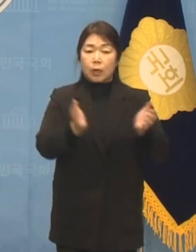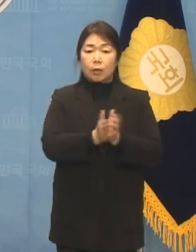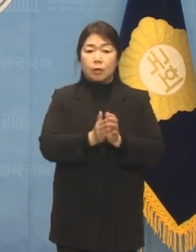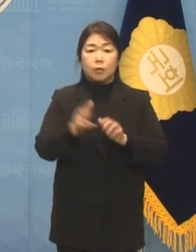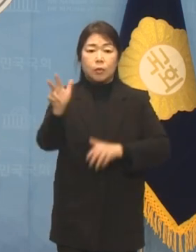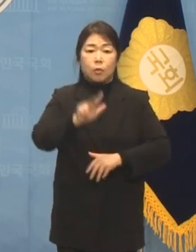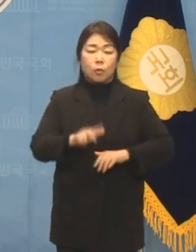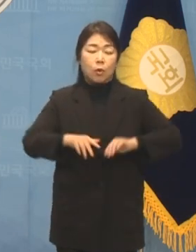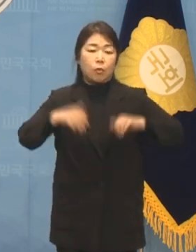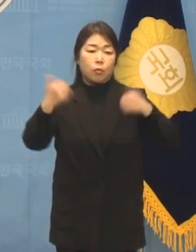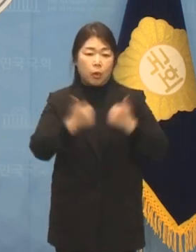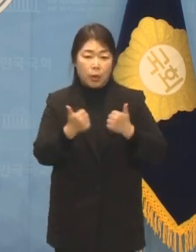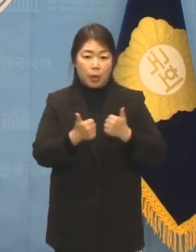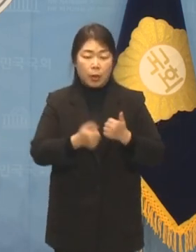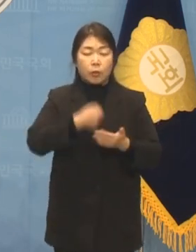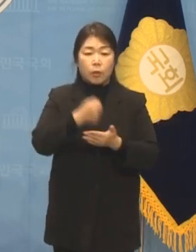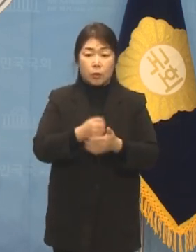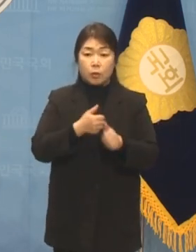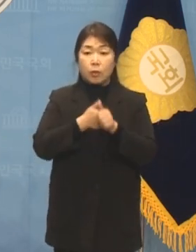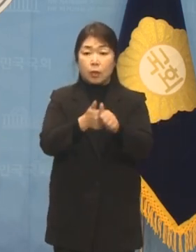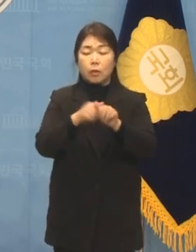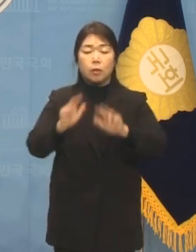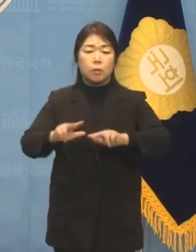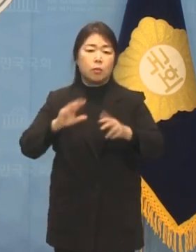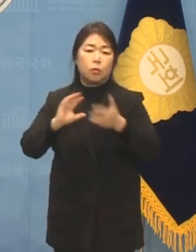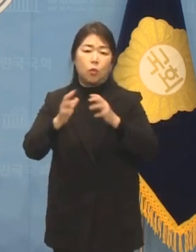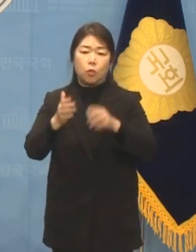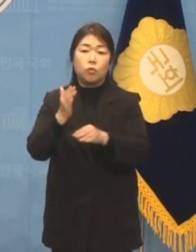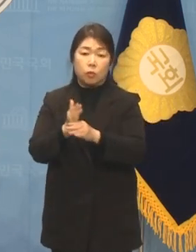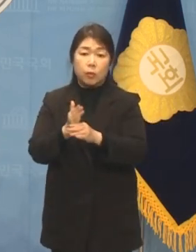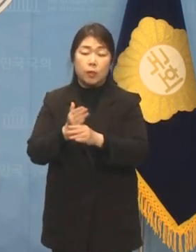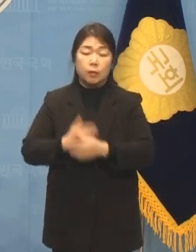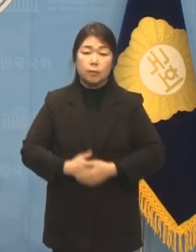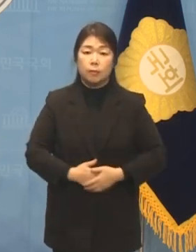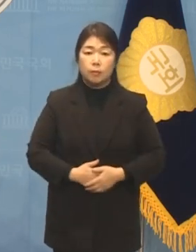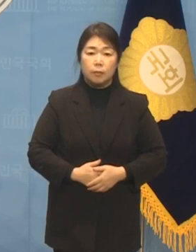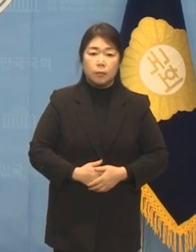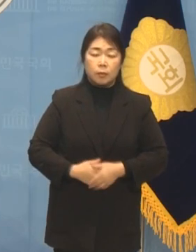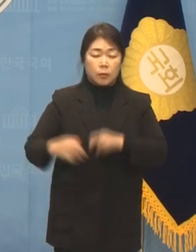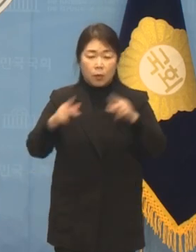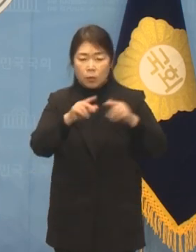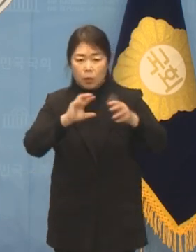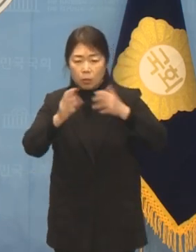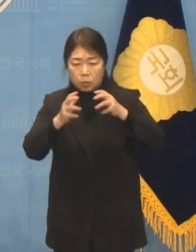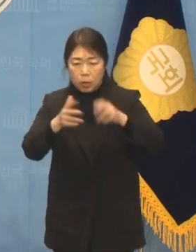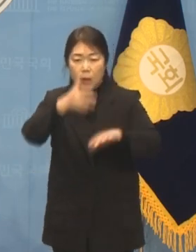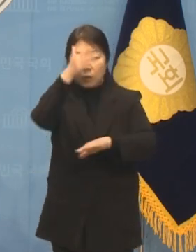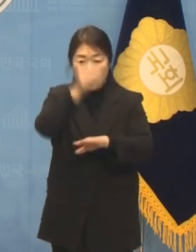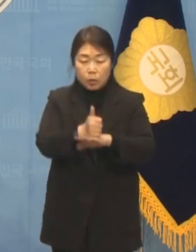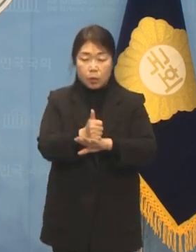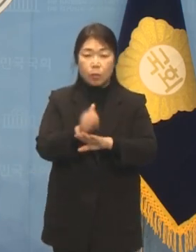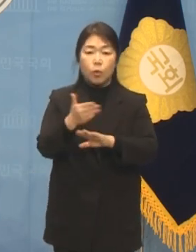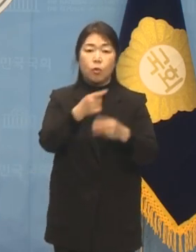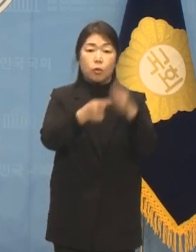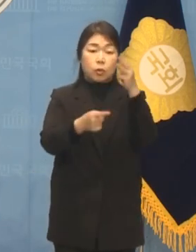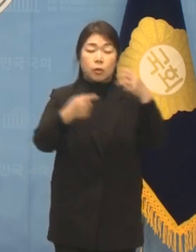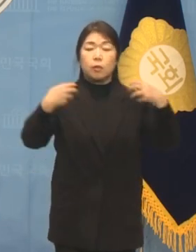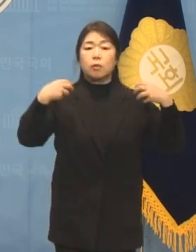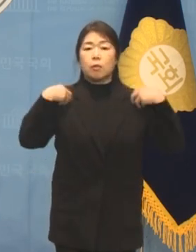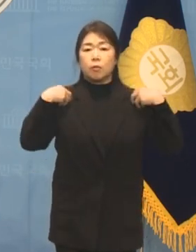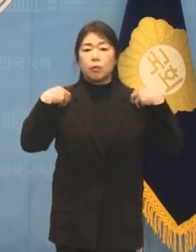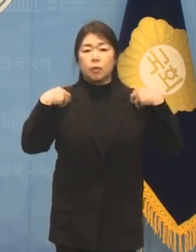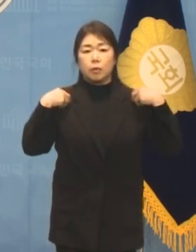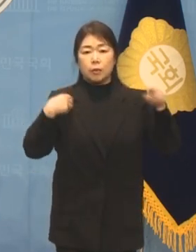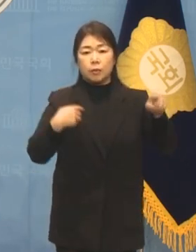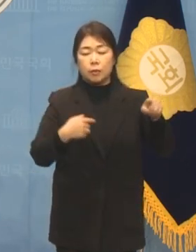방침 결정을 위해 토론 중에 있습니다. 치열한 토론을 통한 이번 결정은 윤석열 정권의